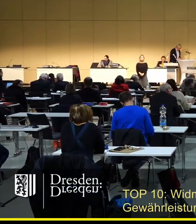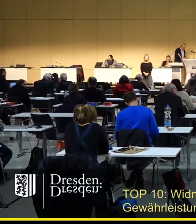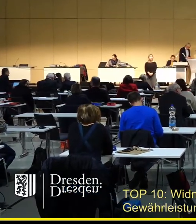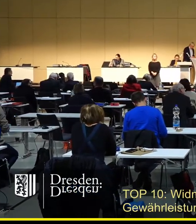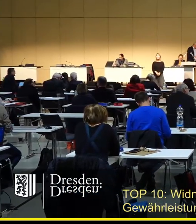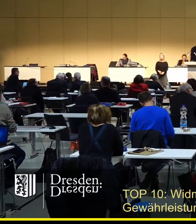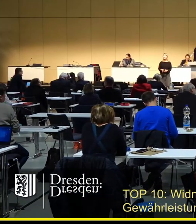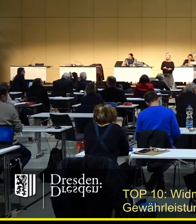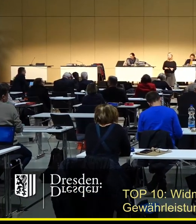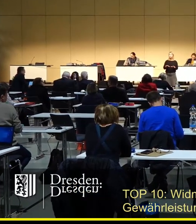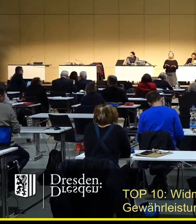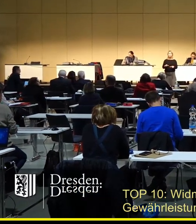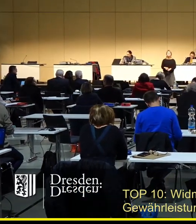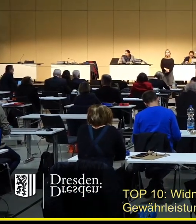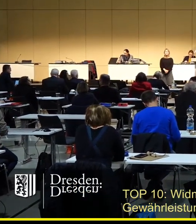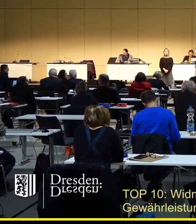Stimmenthaltung?